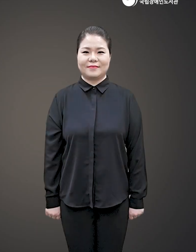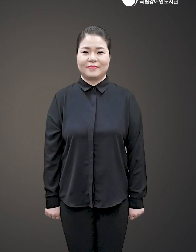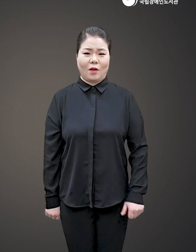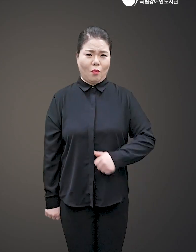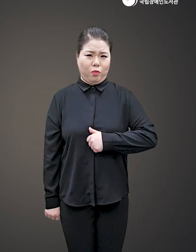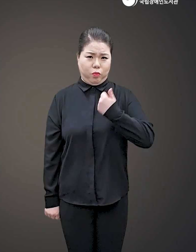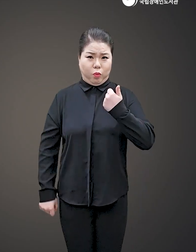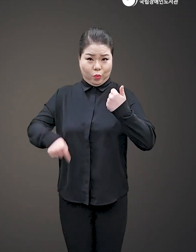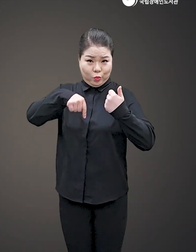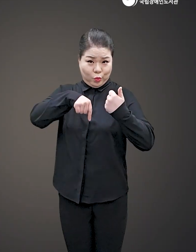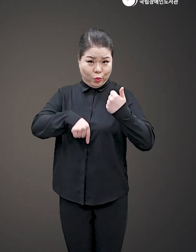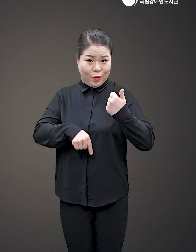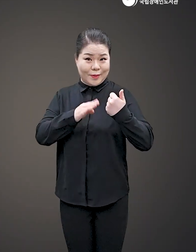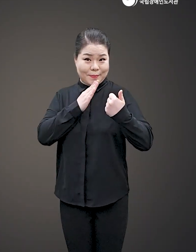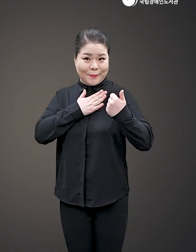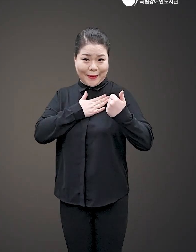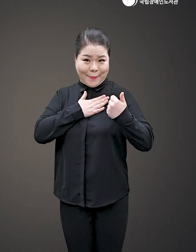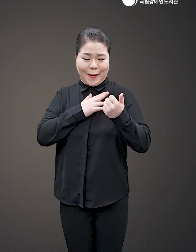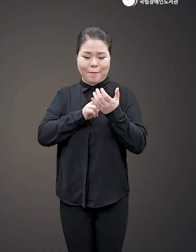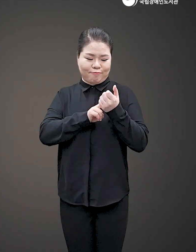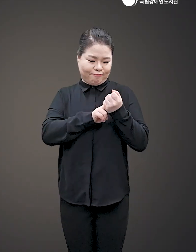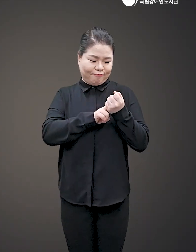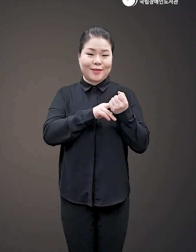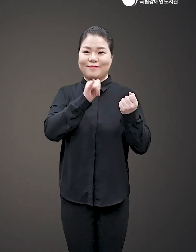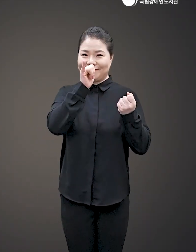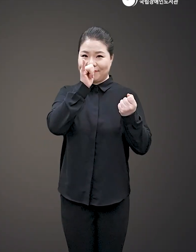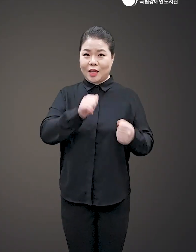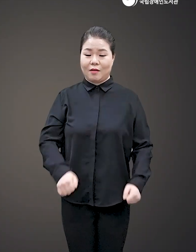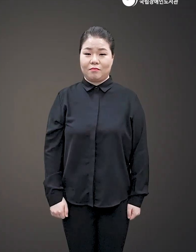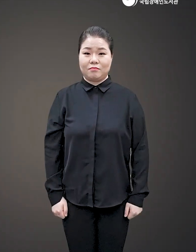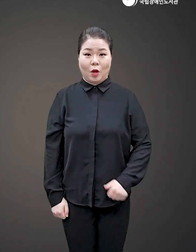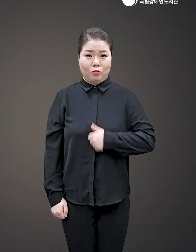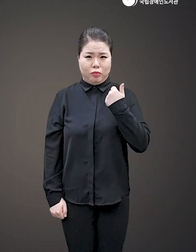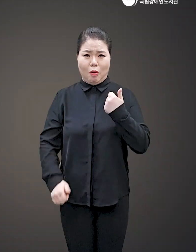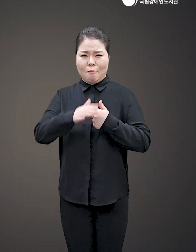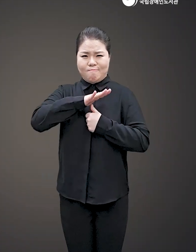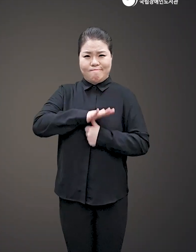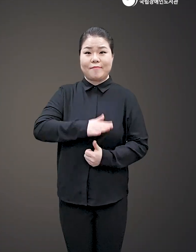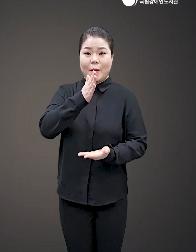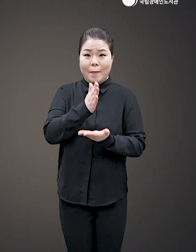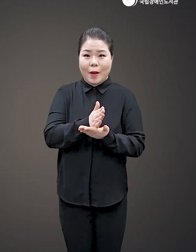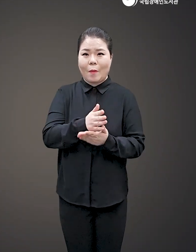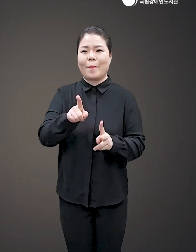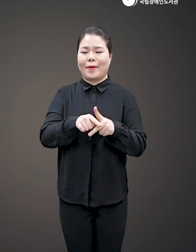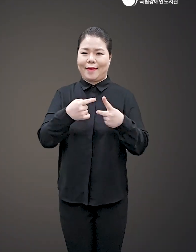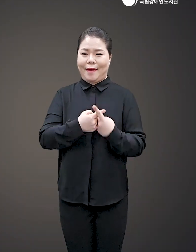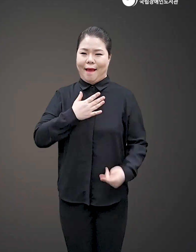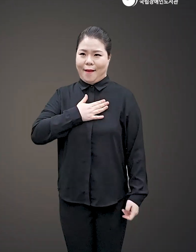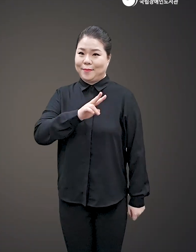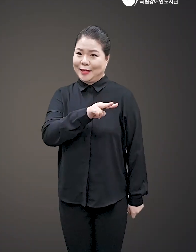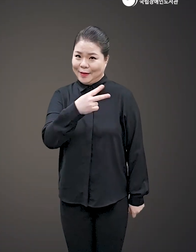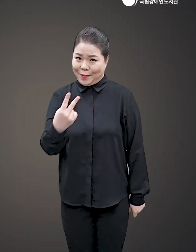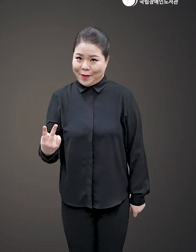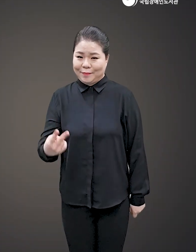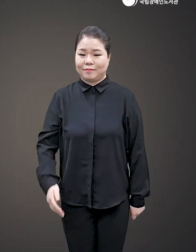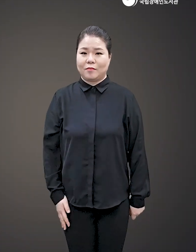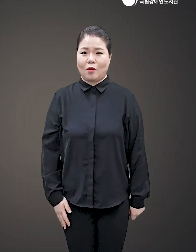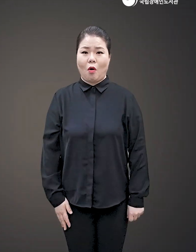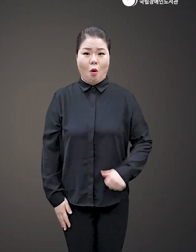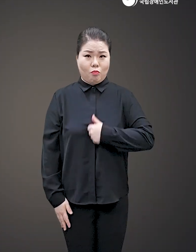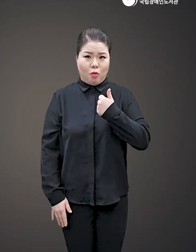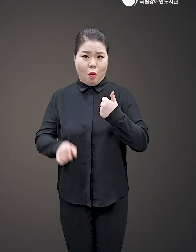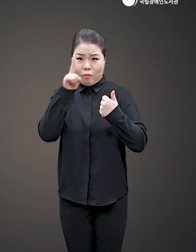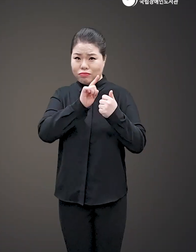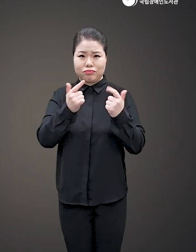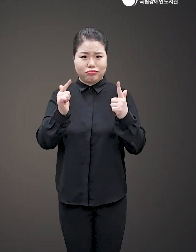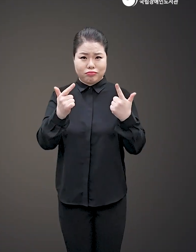분노 뒤에는 진짜 감정이 숨어 있다 분노를 직시하고 이해하고 전환하라 분노는